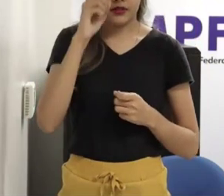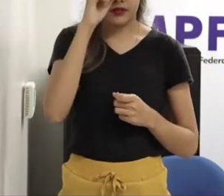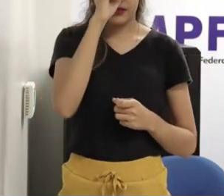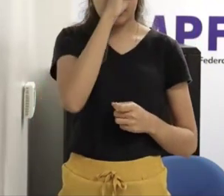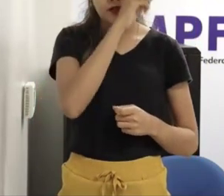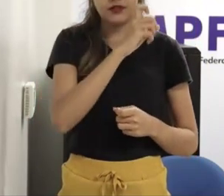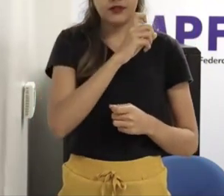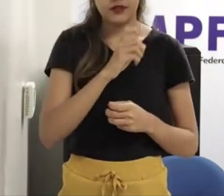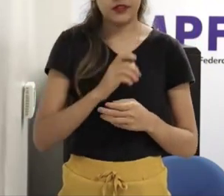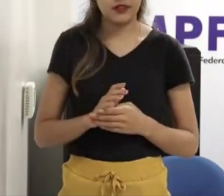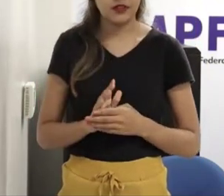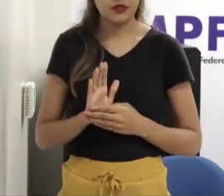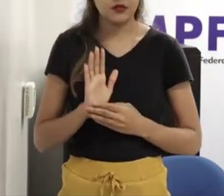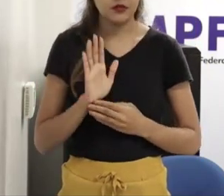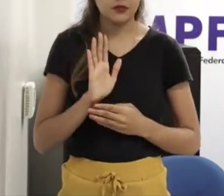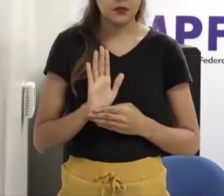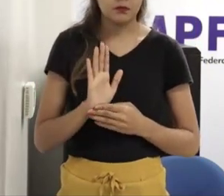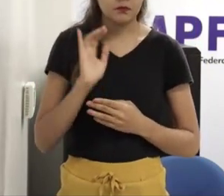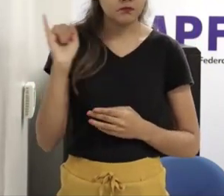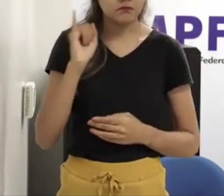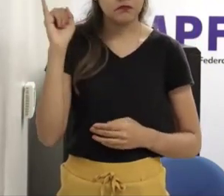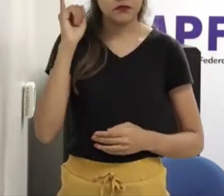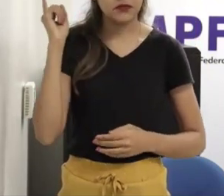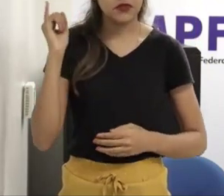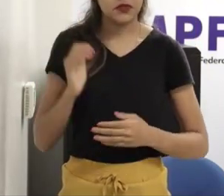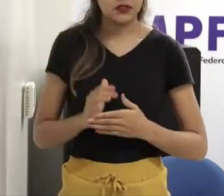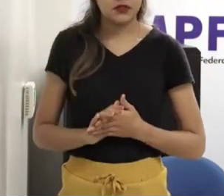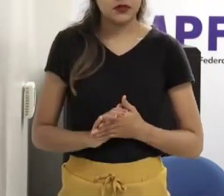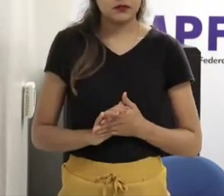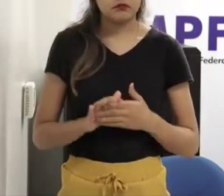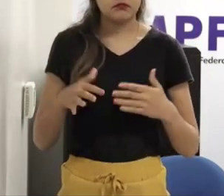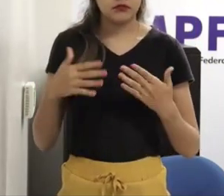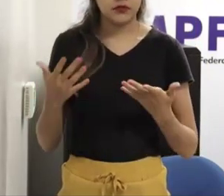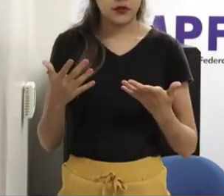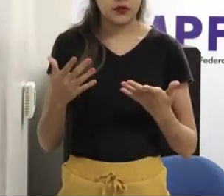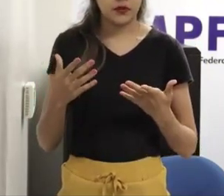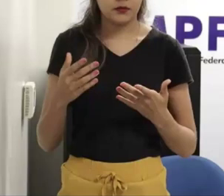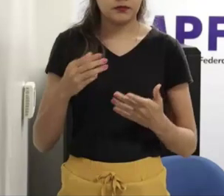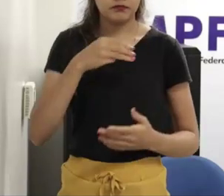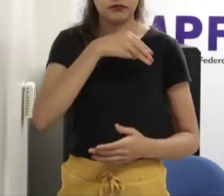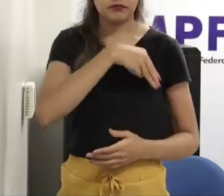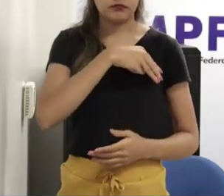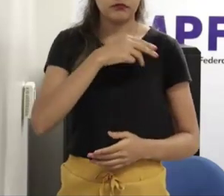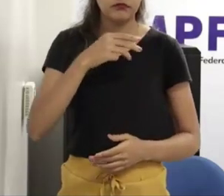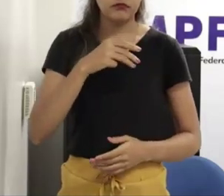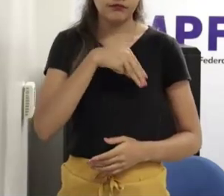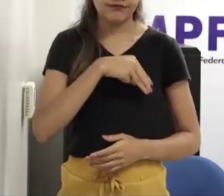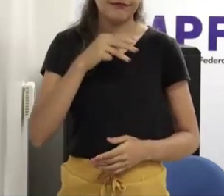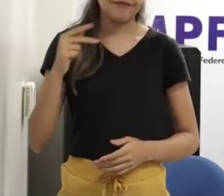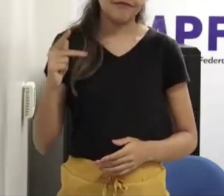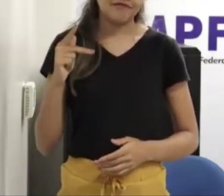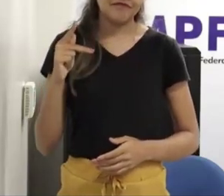o ministério público tem pedido né para que se faça uma campanha e eu sou um cara neutro